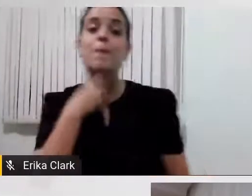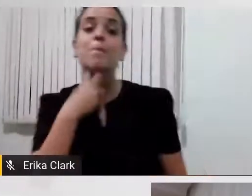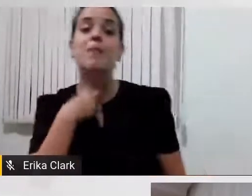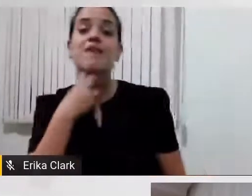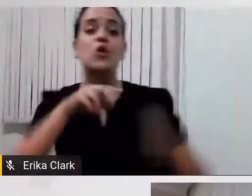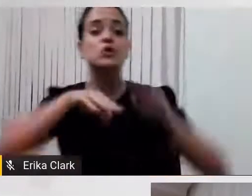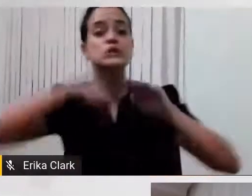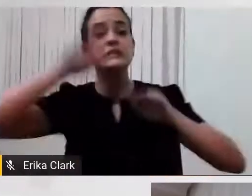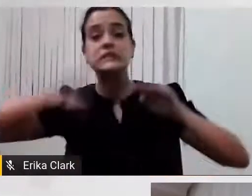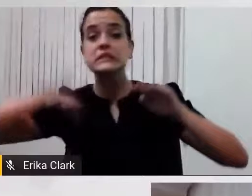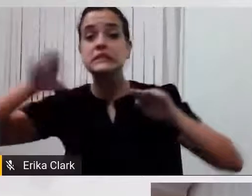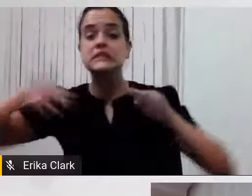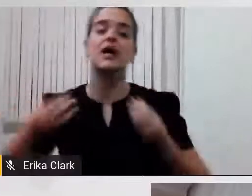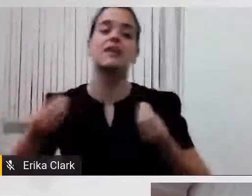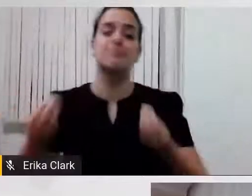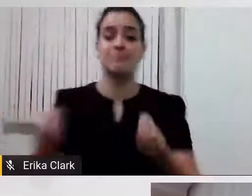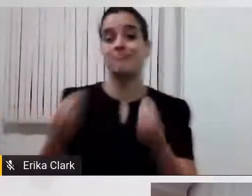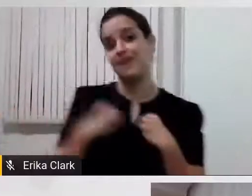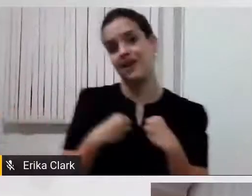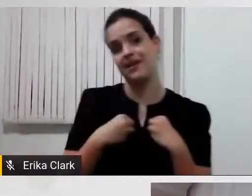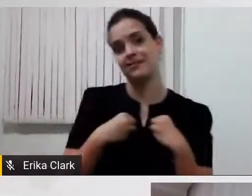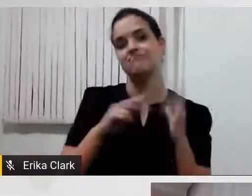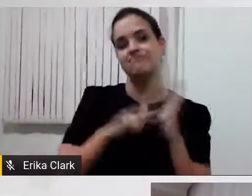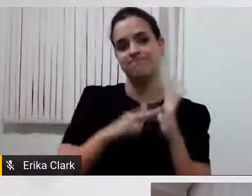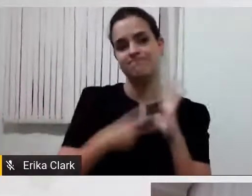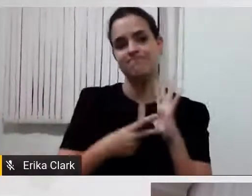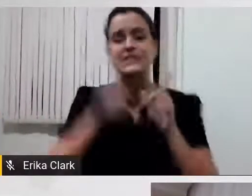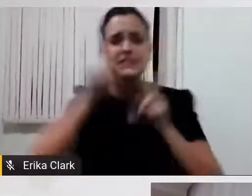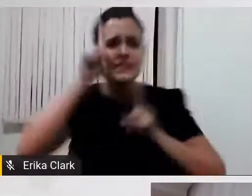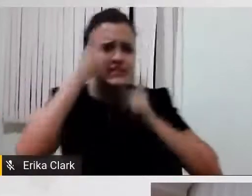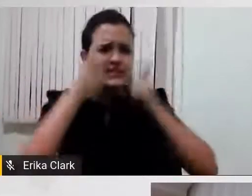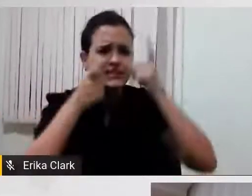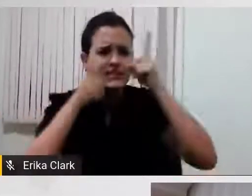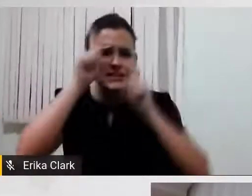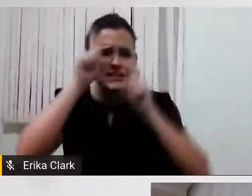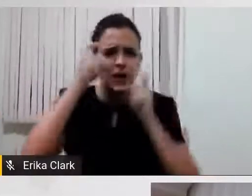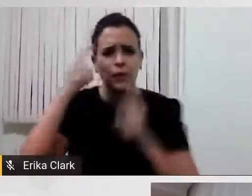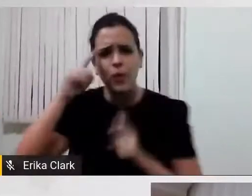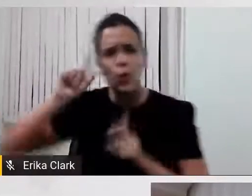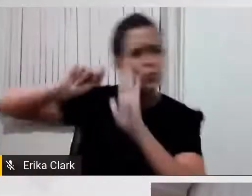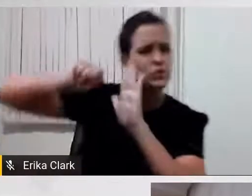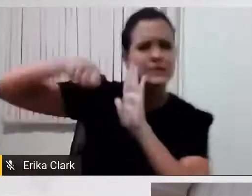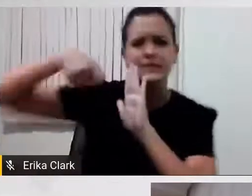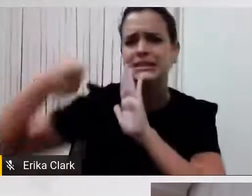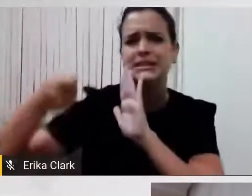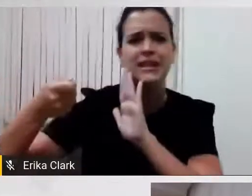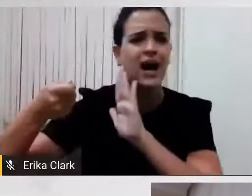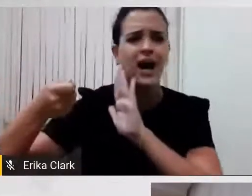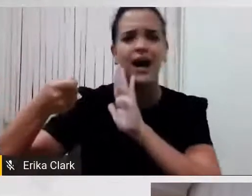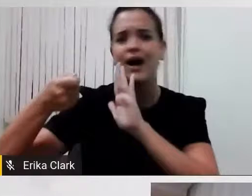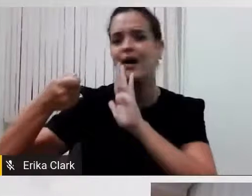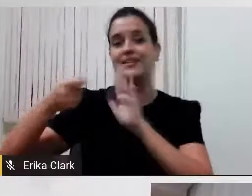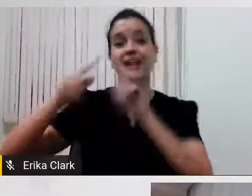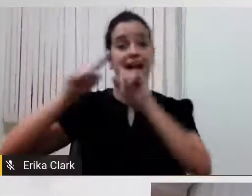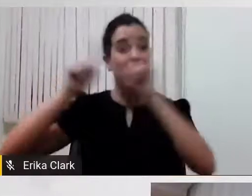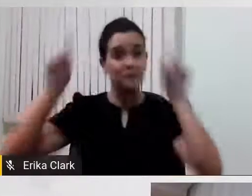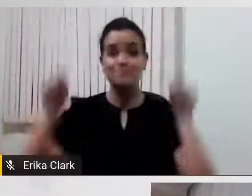significado, então uma expressão, um apontar, um sinal, as pranchas de comunicação, os